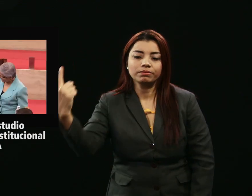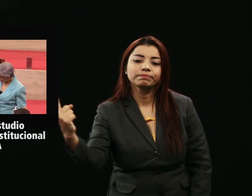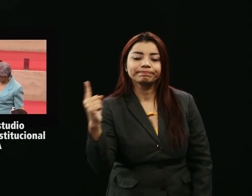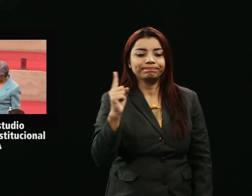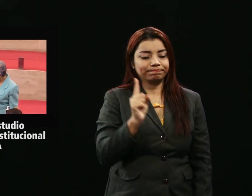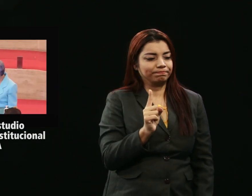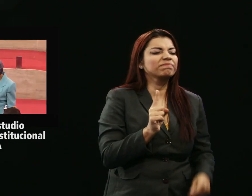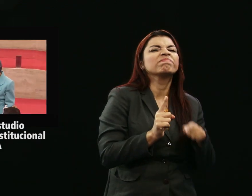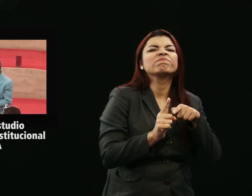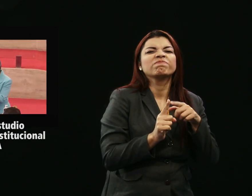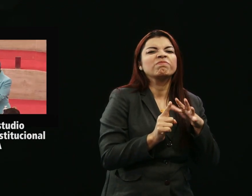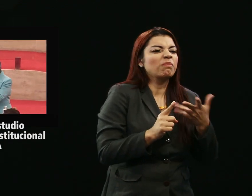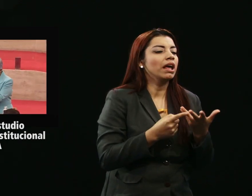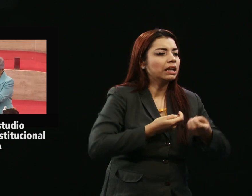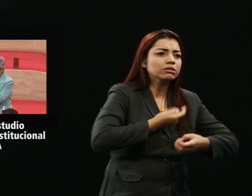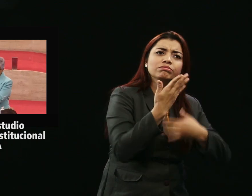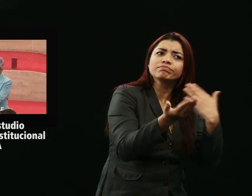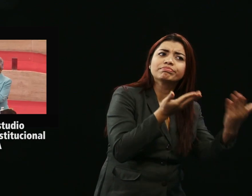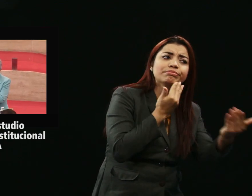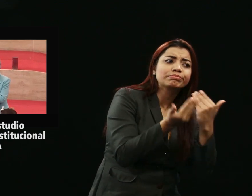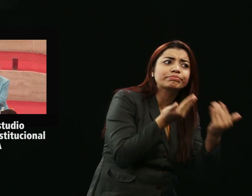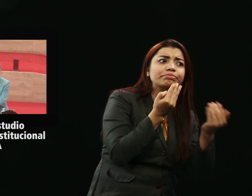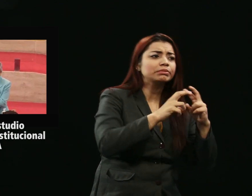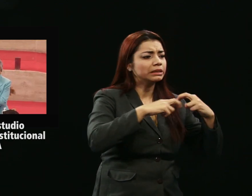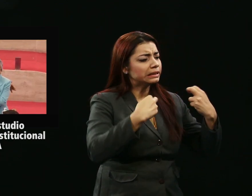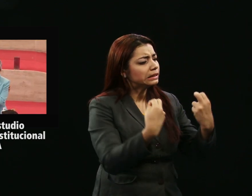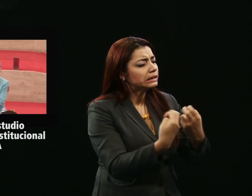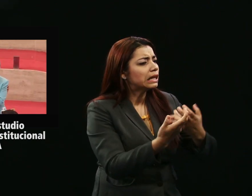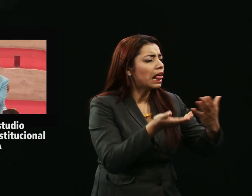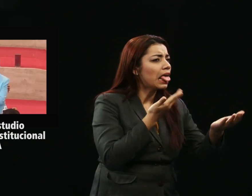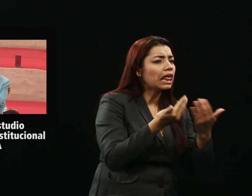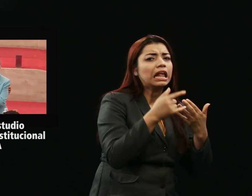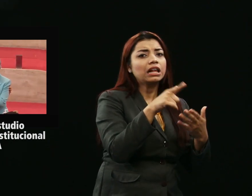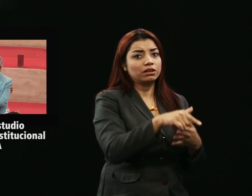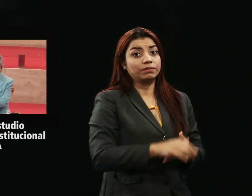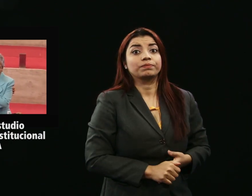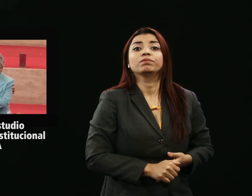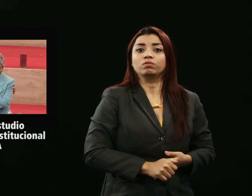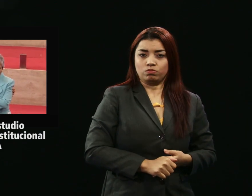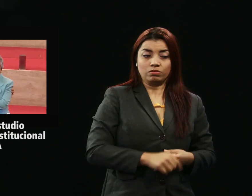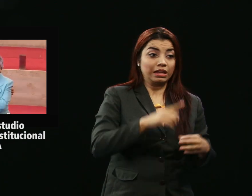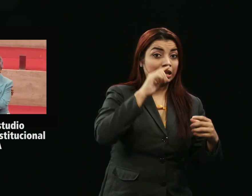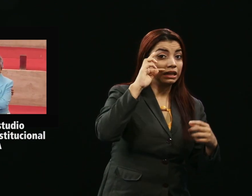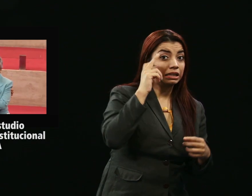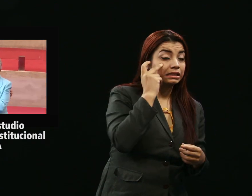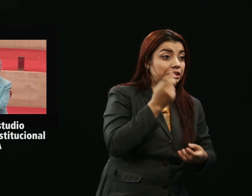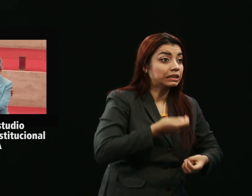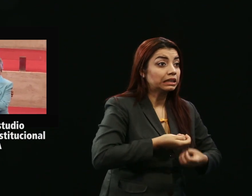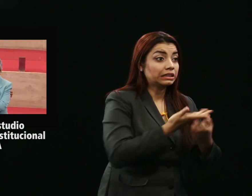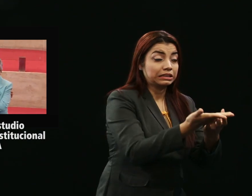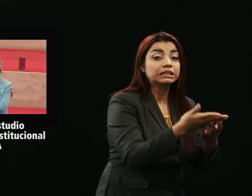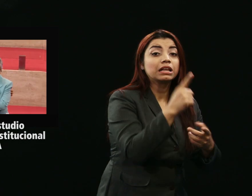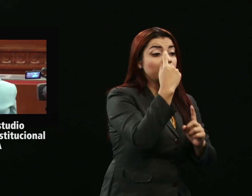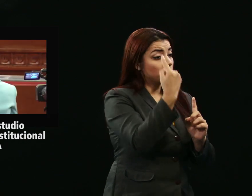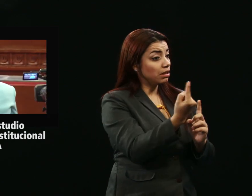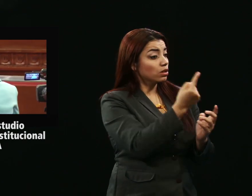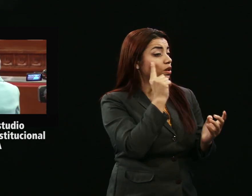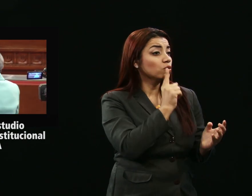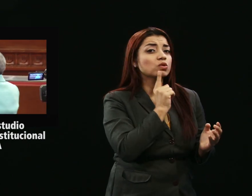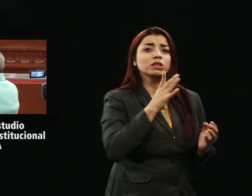tenga acceso a la lengua de señas salvadoreñas. Dijo, las personas sordas deben ser parte de nuestra cultura, de nuestra